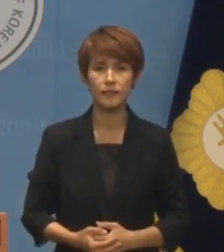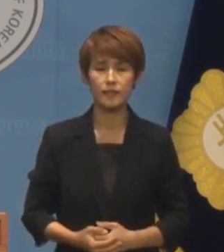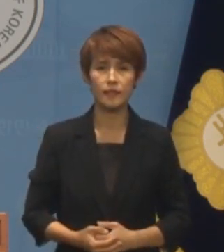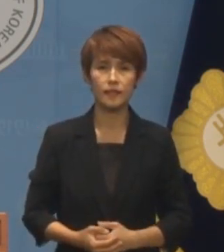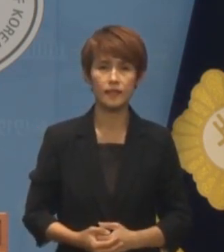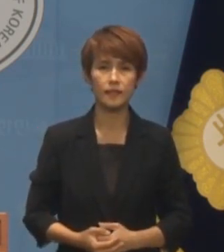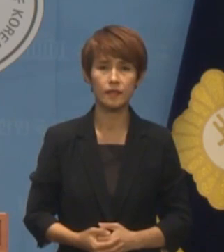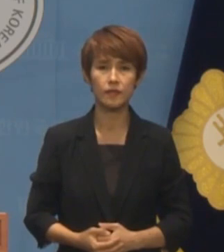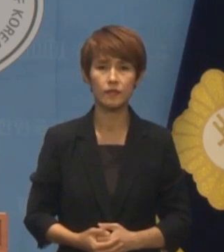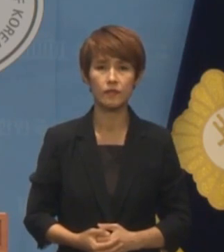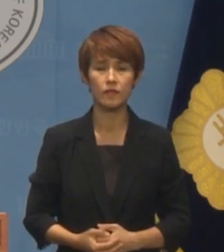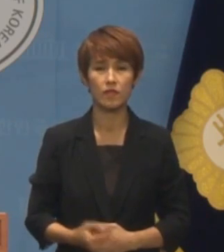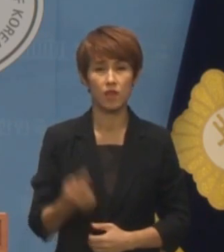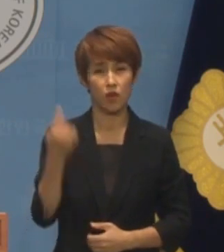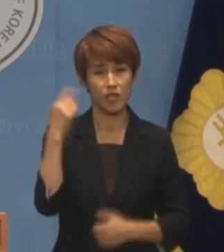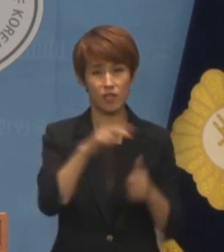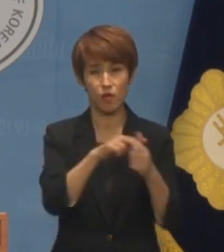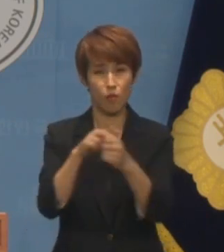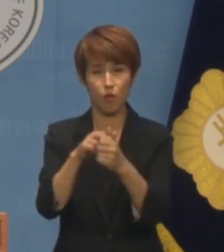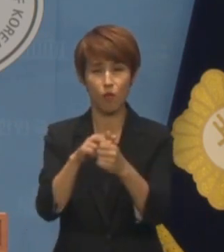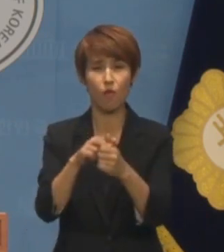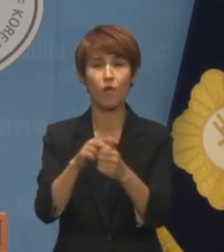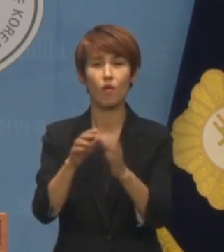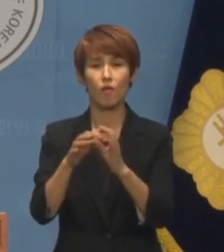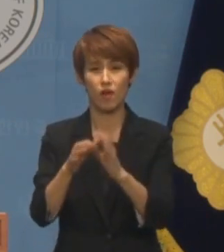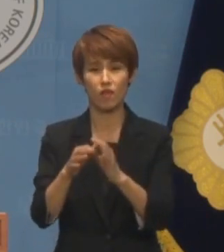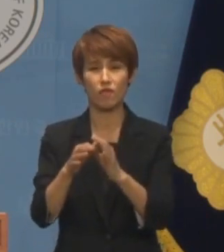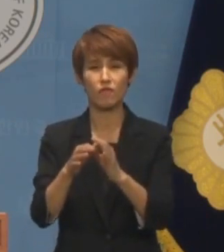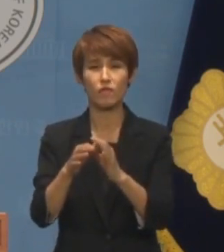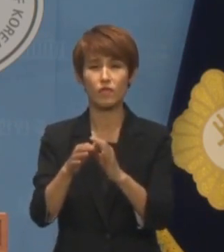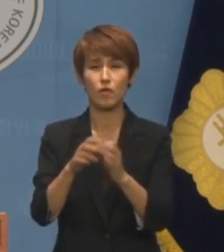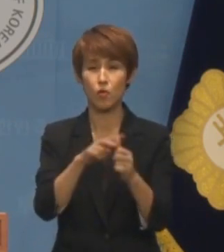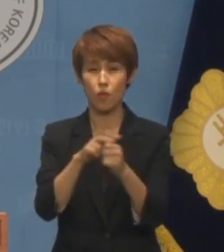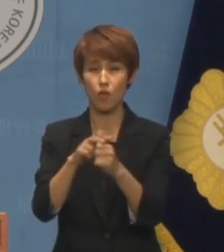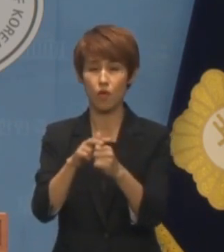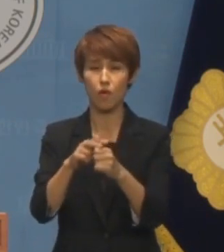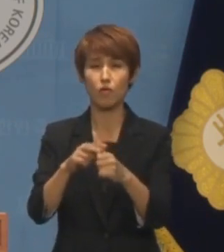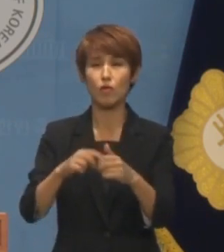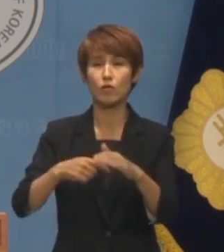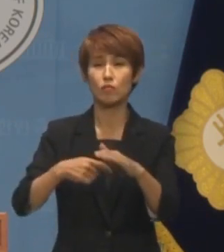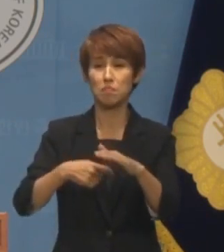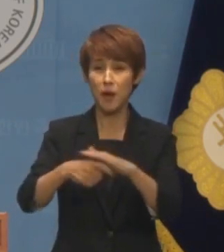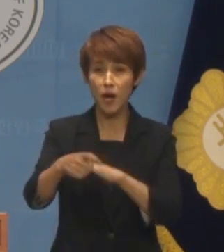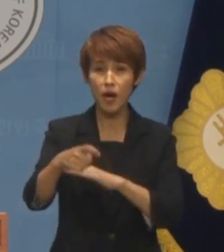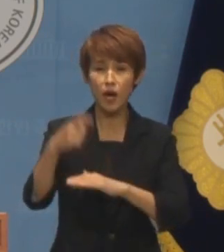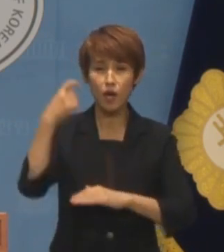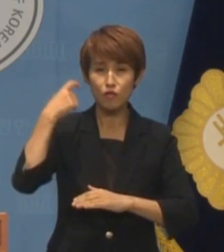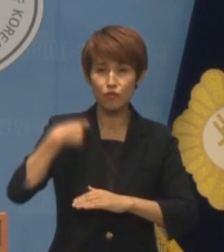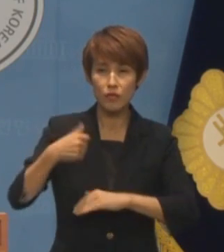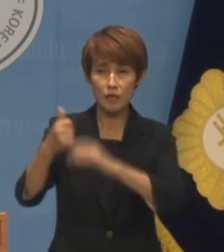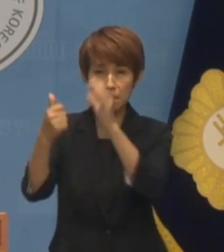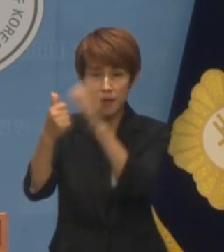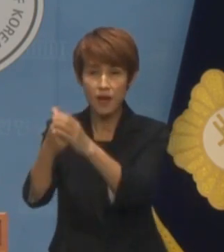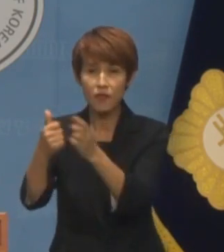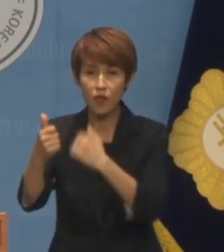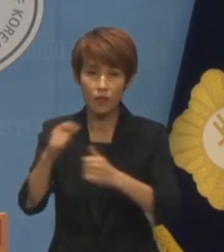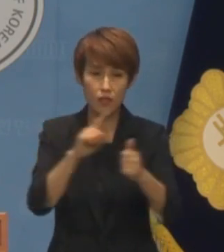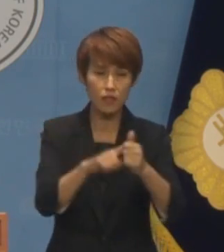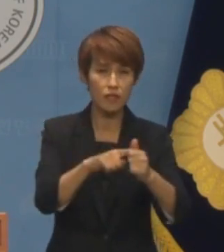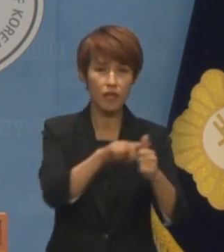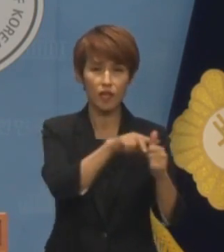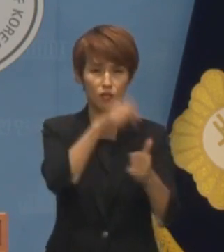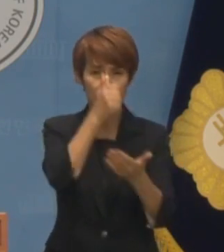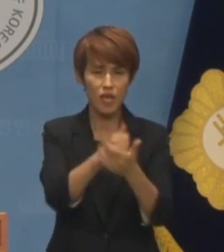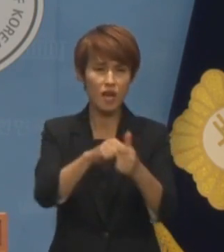그래야 어제 정보사 국외 요원들의 정보를 중국 동포에 넘긴 혐의를 받고 있는 군무원을 간첩죄로